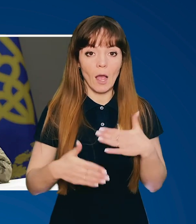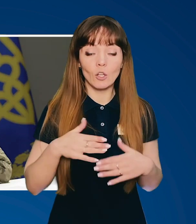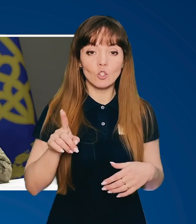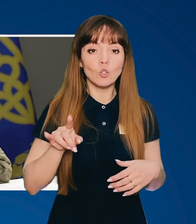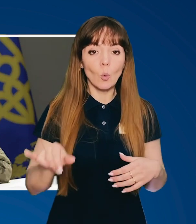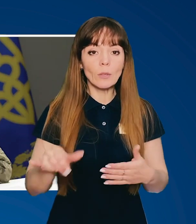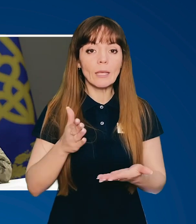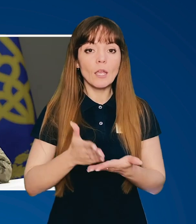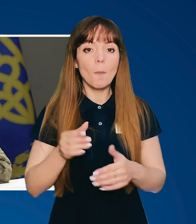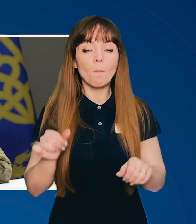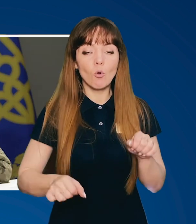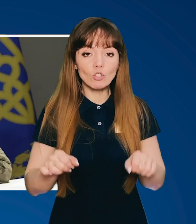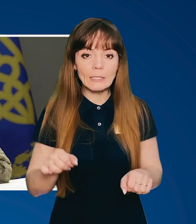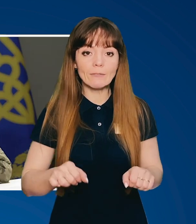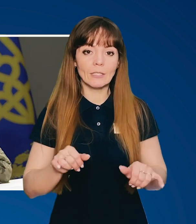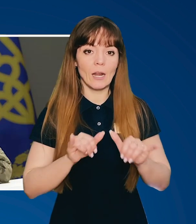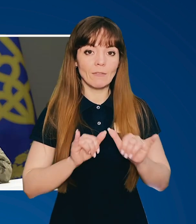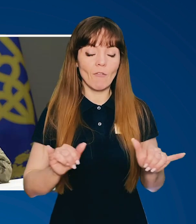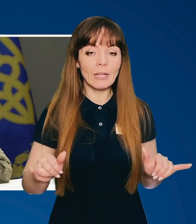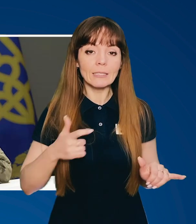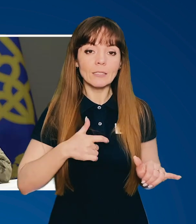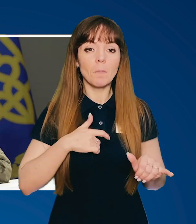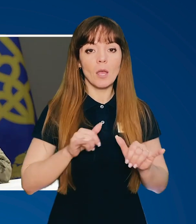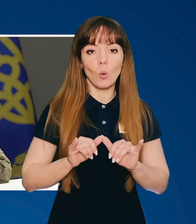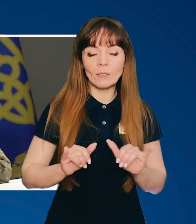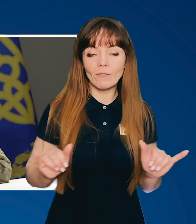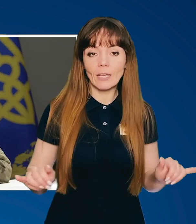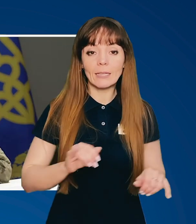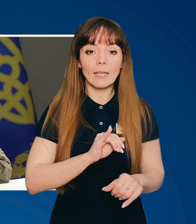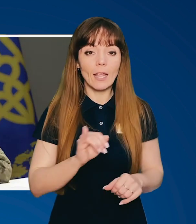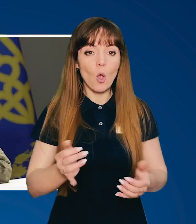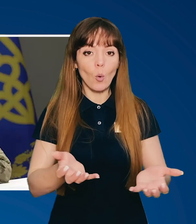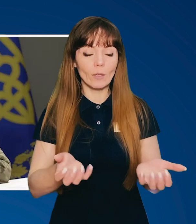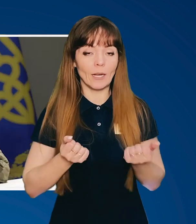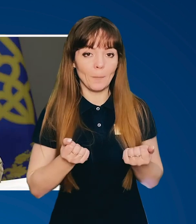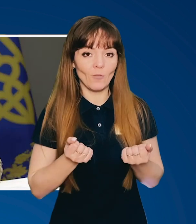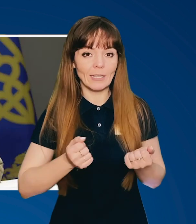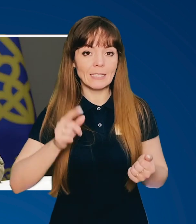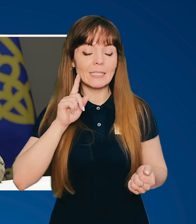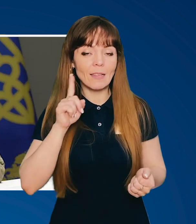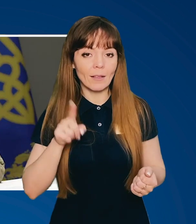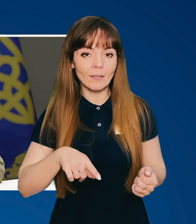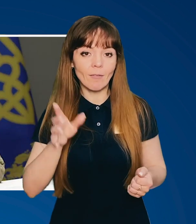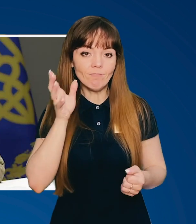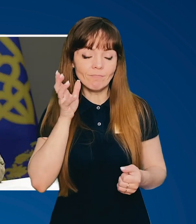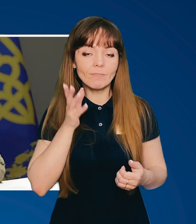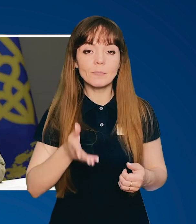радий, що у них є можливість тільки розвивати себе, розвивати і отримувати знання